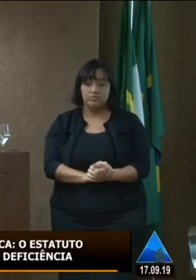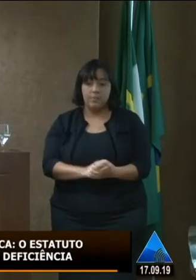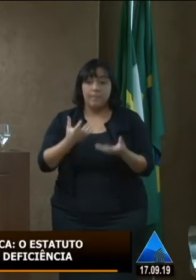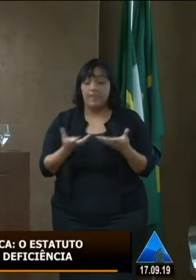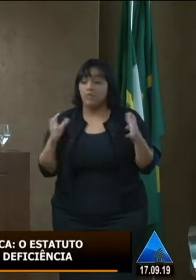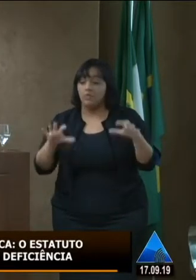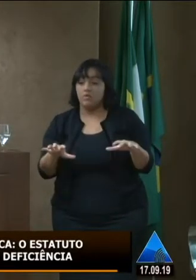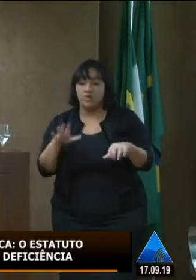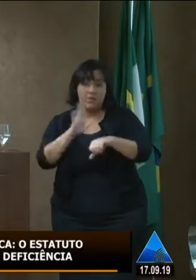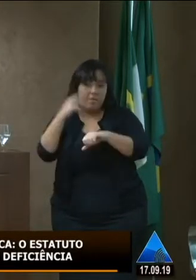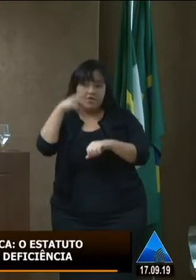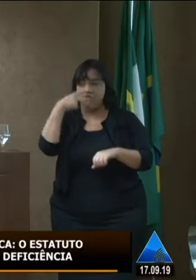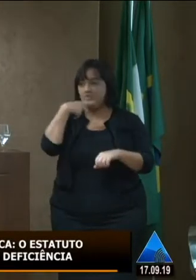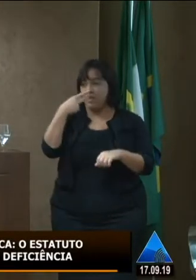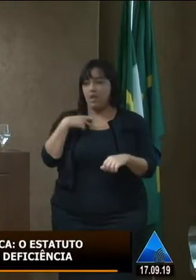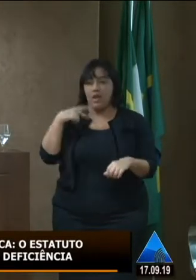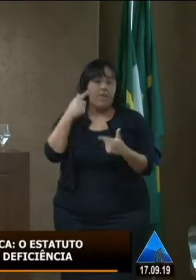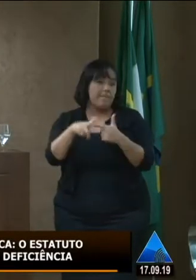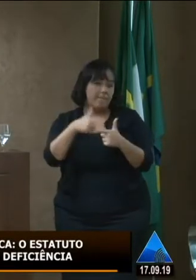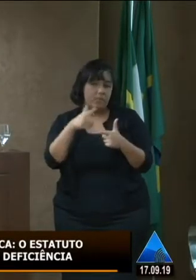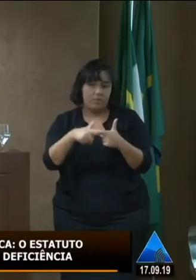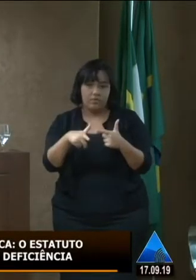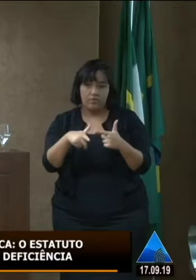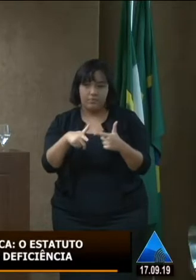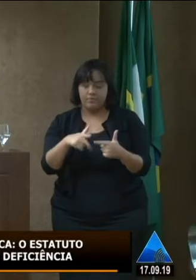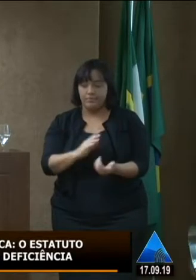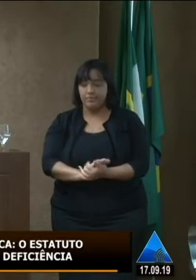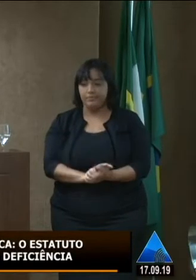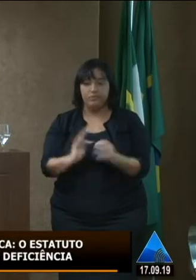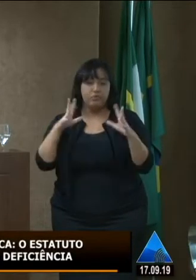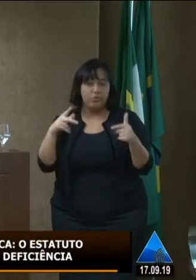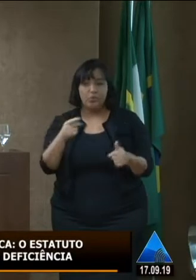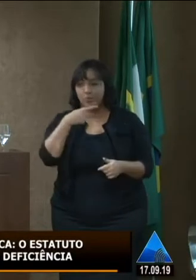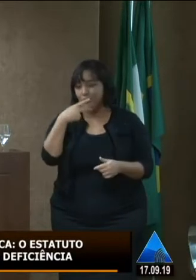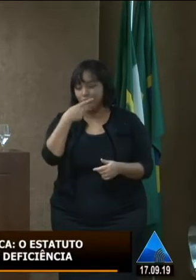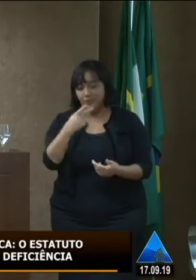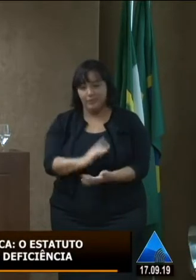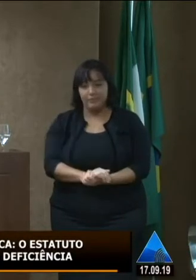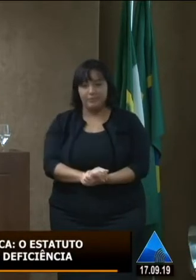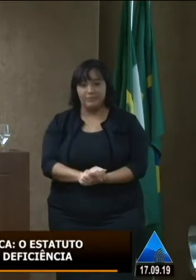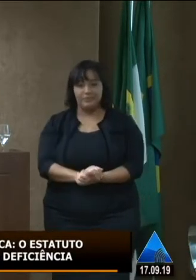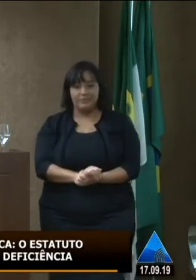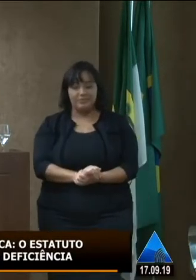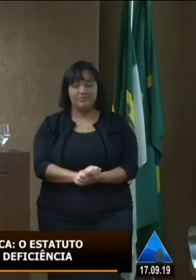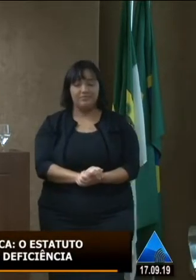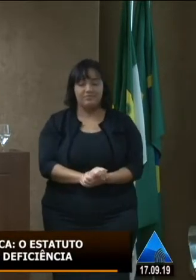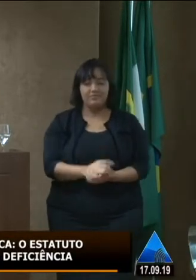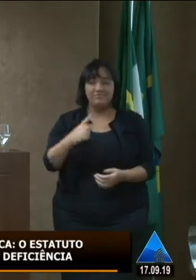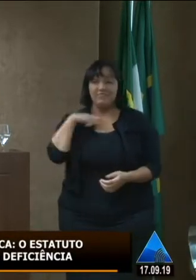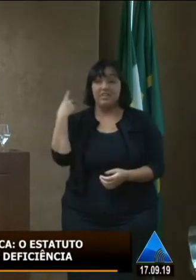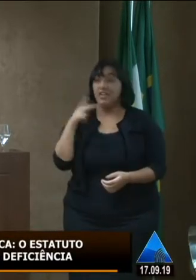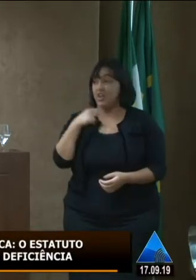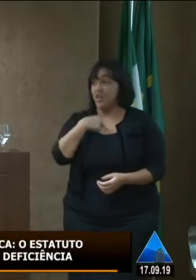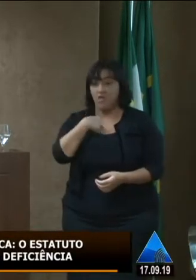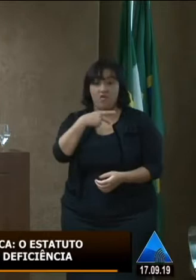me delongar eu já falei demais é um problema todo promotor de justiça tem essa doença o deputado Alisson a gente fala